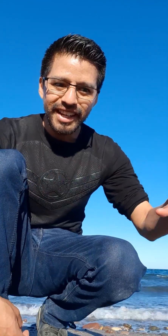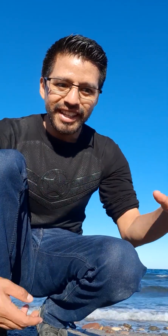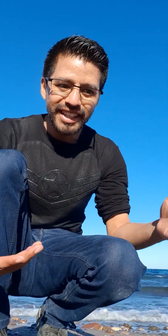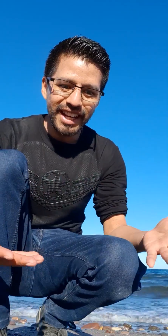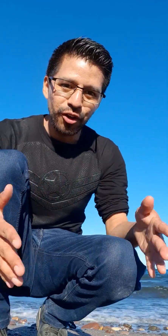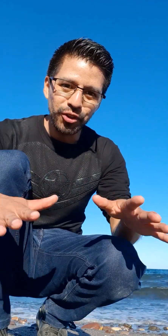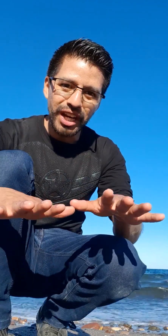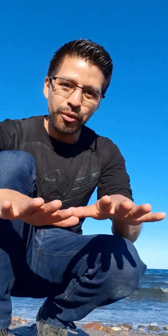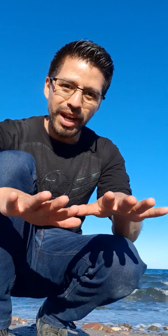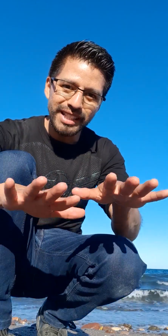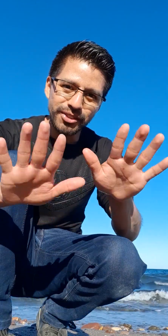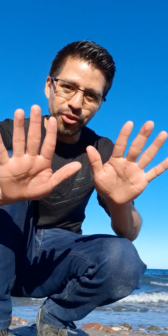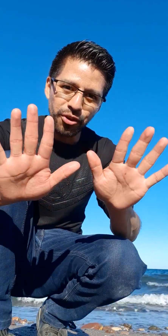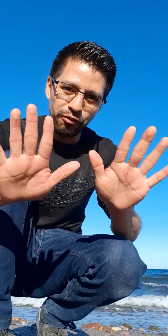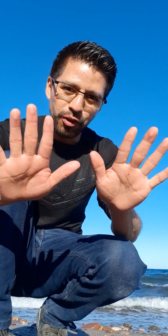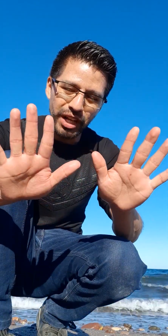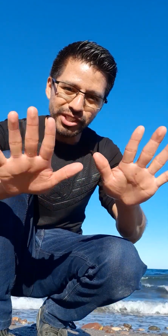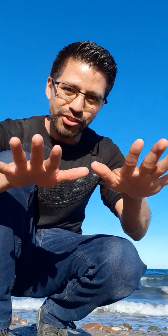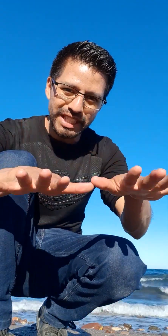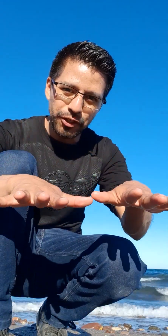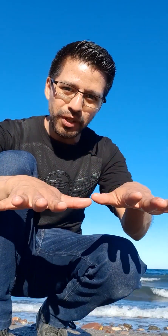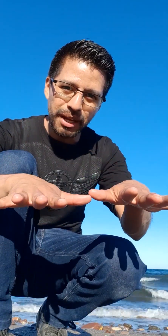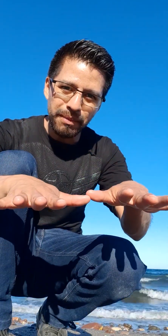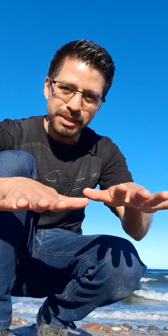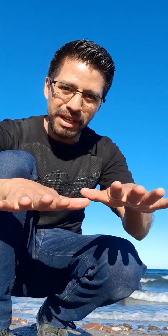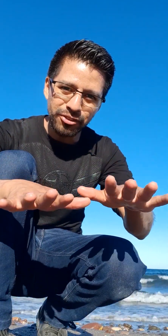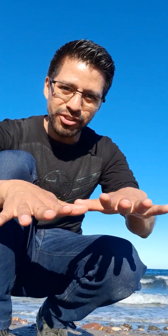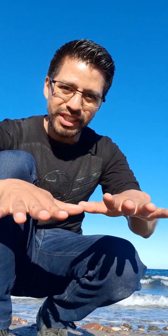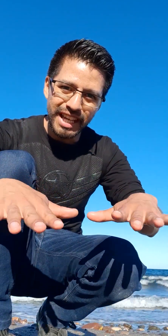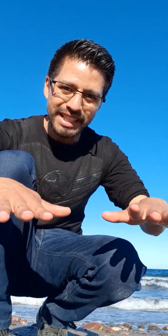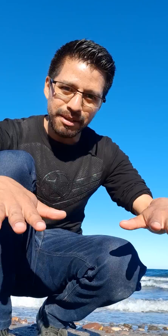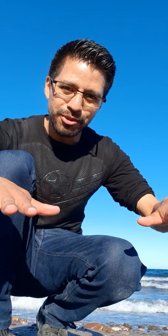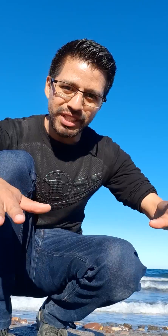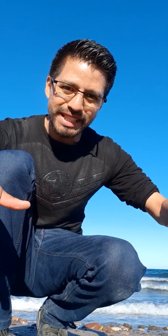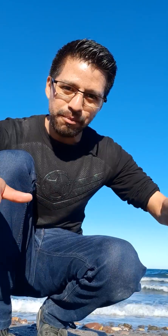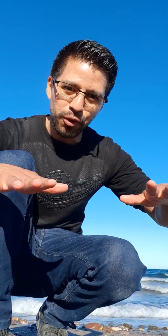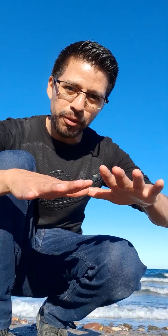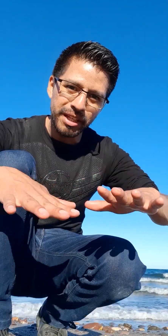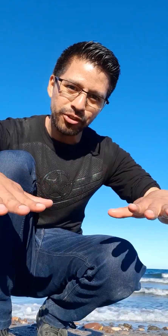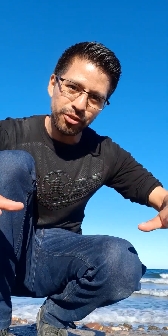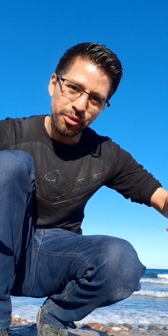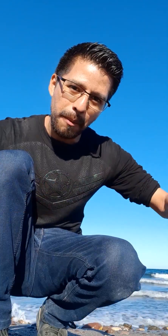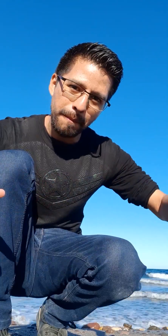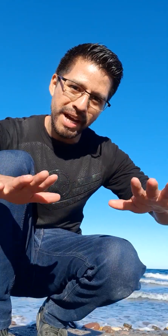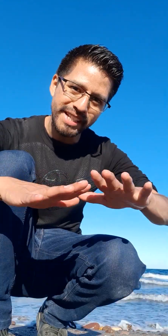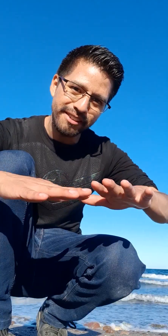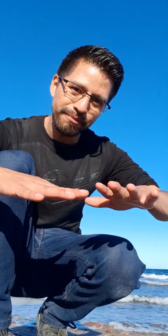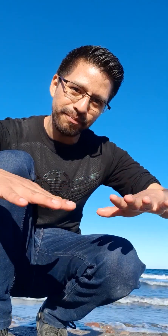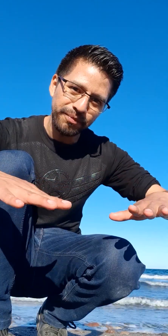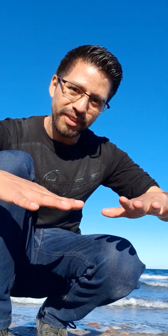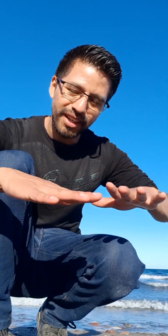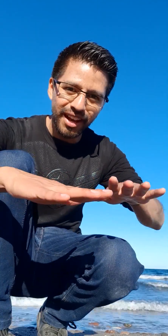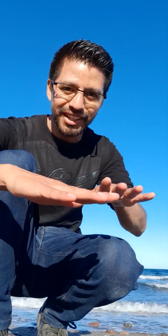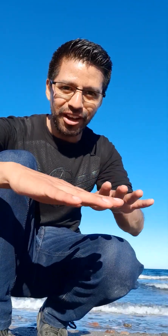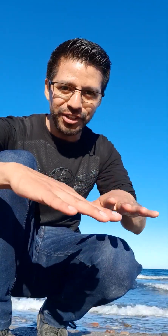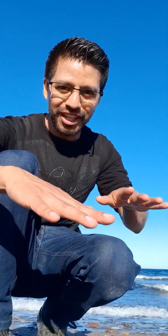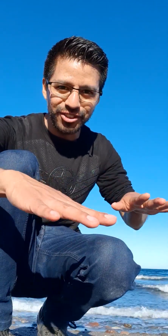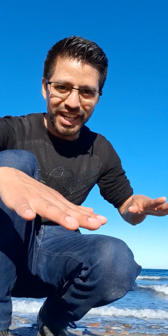Y la otra igual es con configuración 5 en ambas manos y hacemos este movimiento. Mar. Ahorita no se